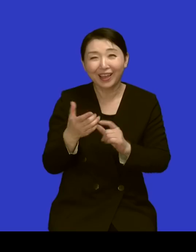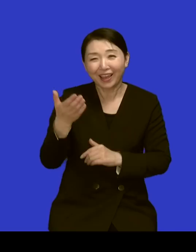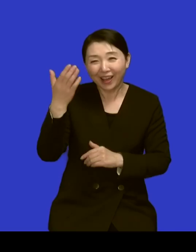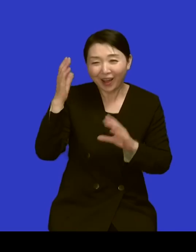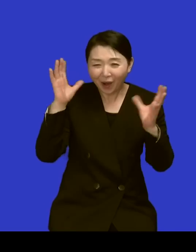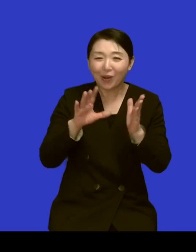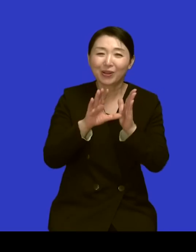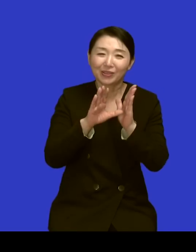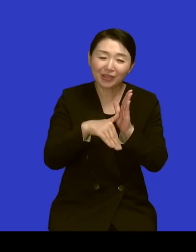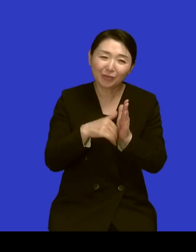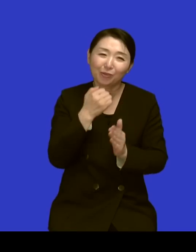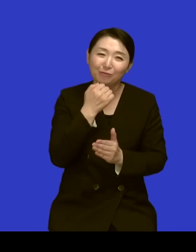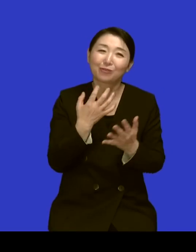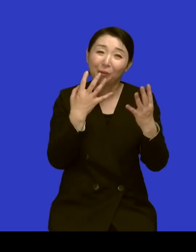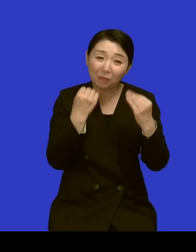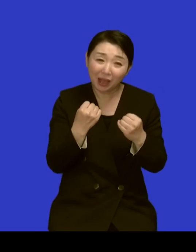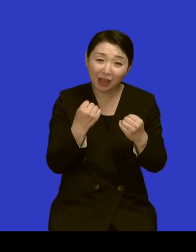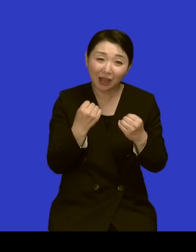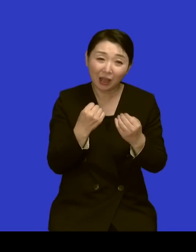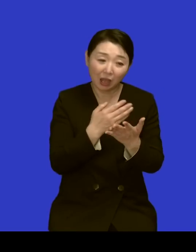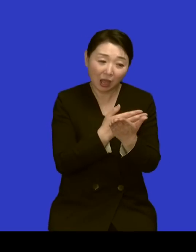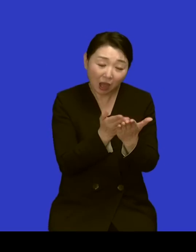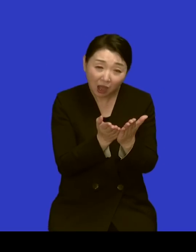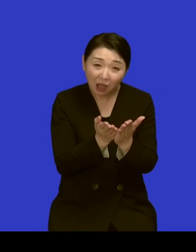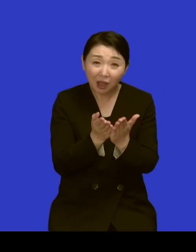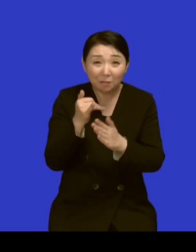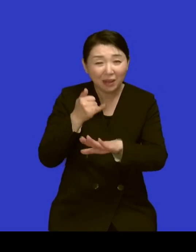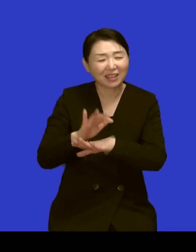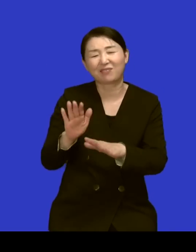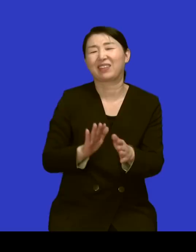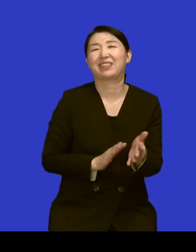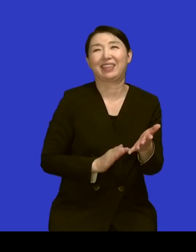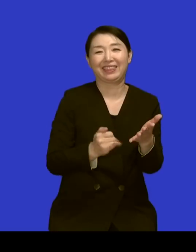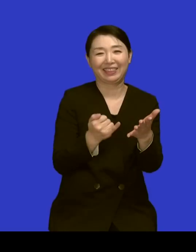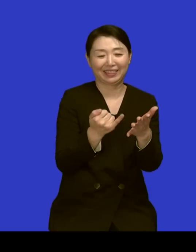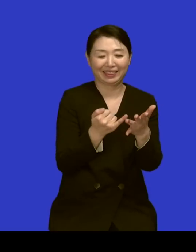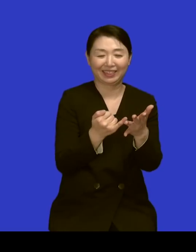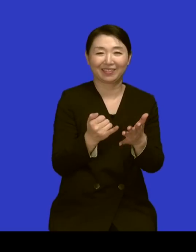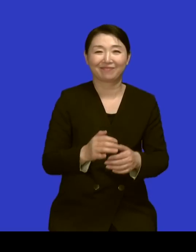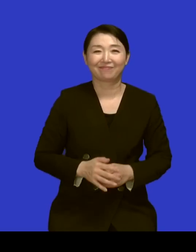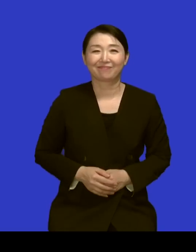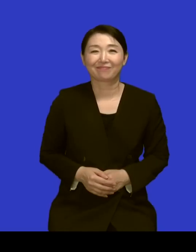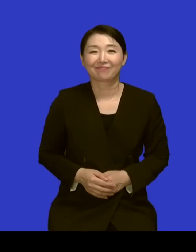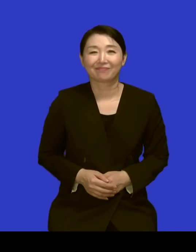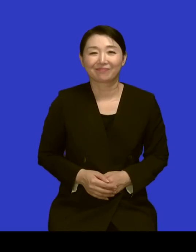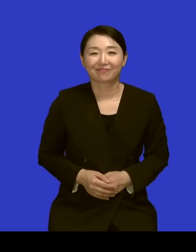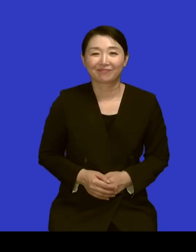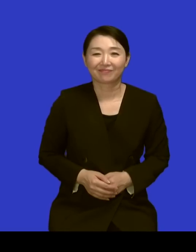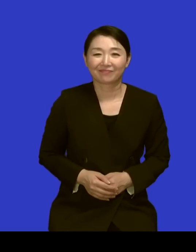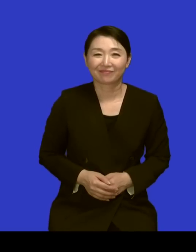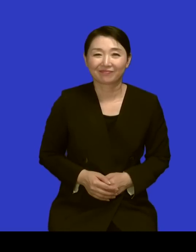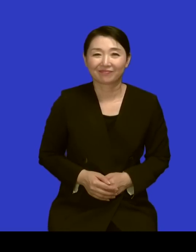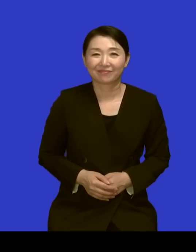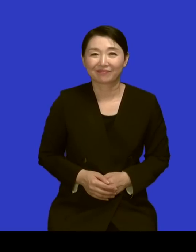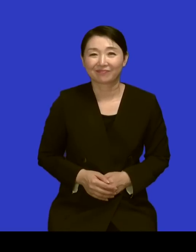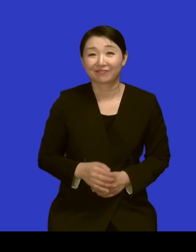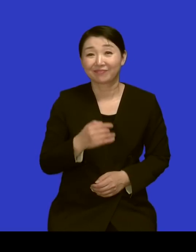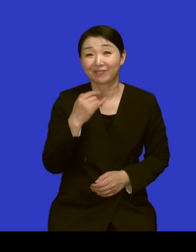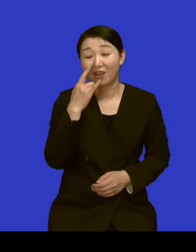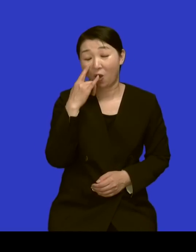5남매 중에 막내신 거죠? 아니요 넷째 넷째 네 그래도 정작 당신은 어머님께서는 자식들에